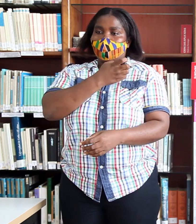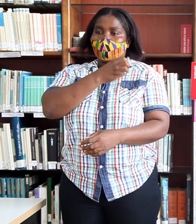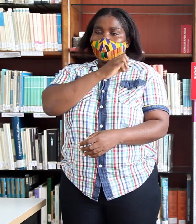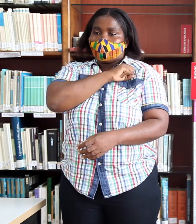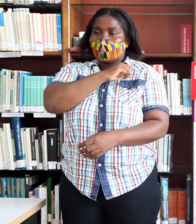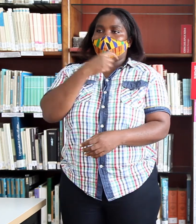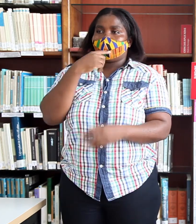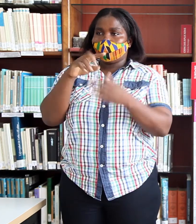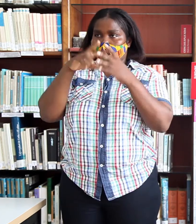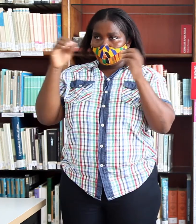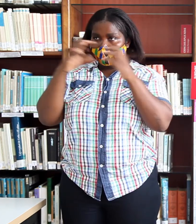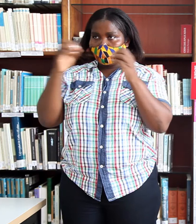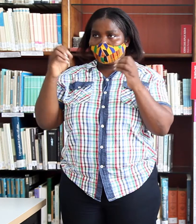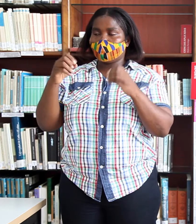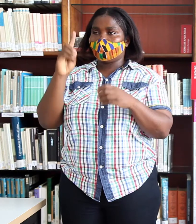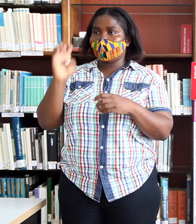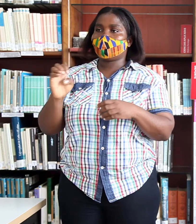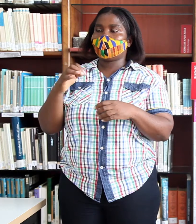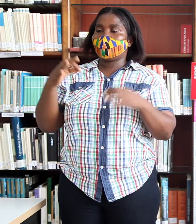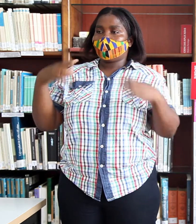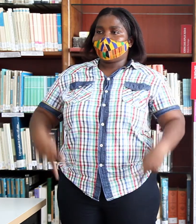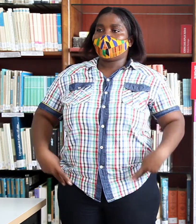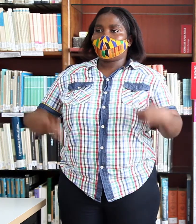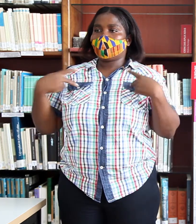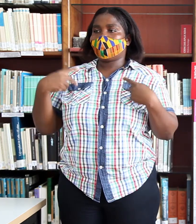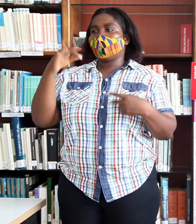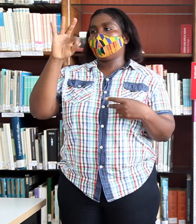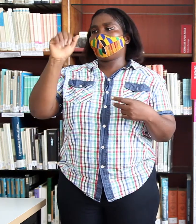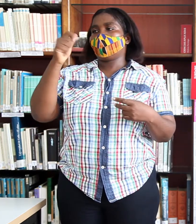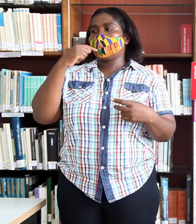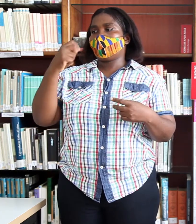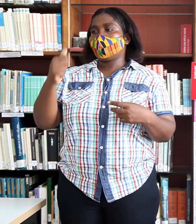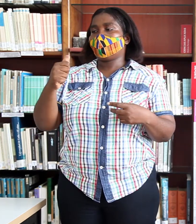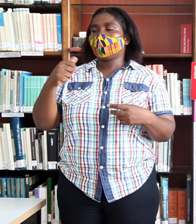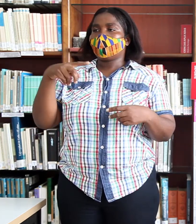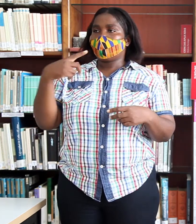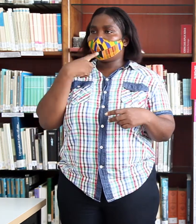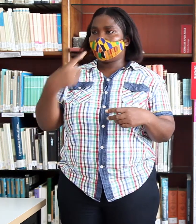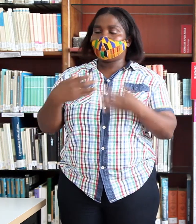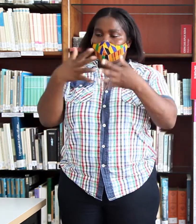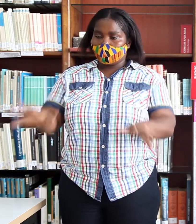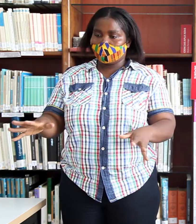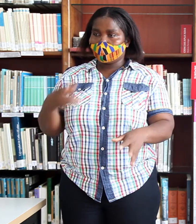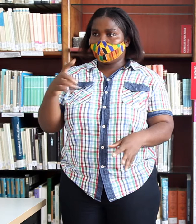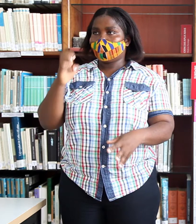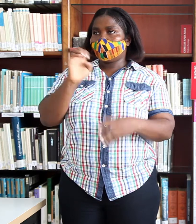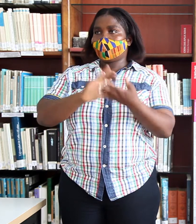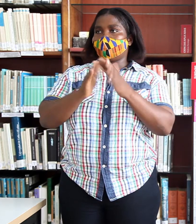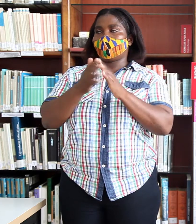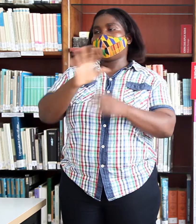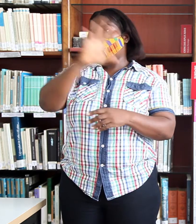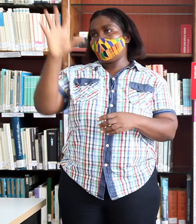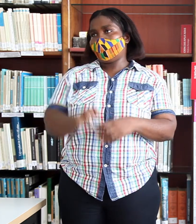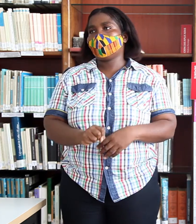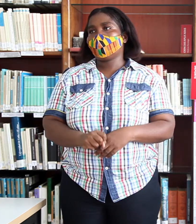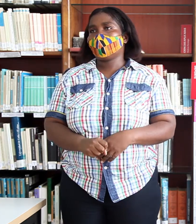historia de una vida fan que se atreve a romper con ciertos tabúes de la sociedad africana.